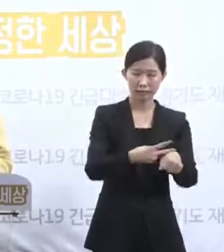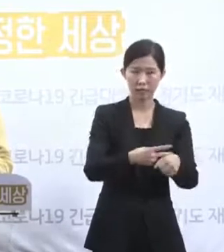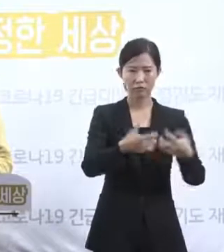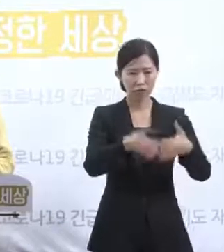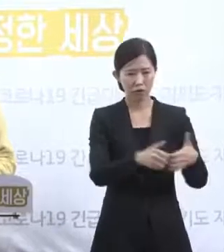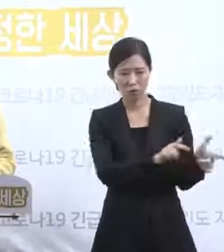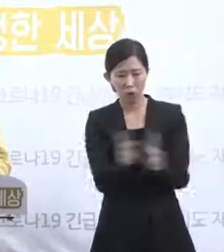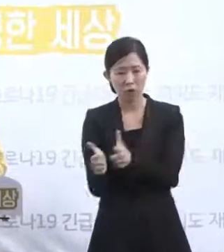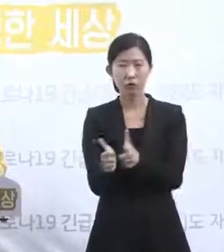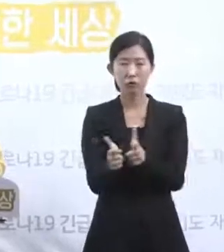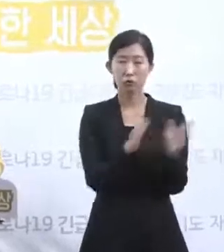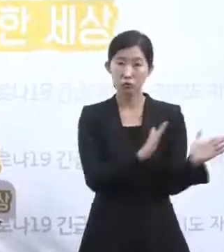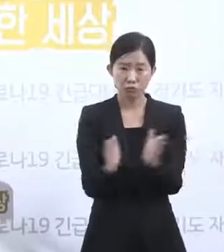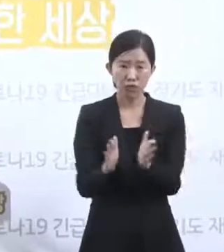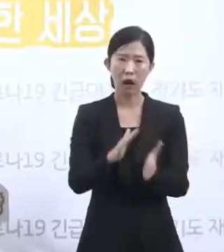시작됐습니다.